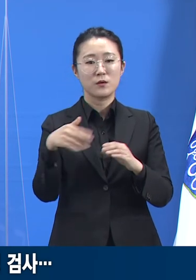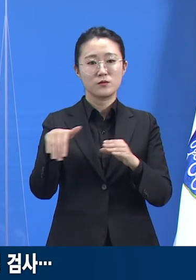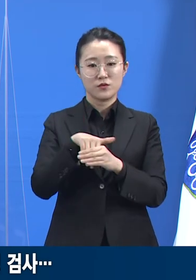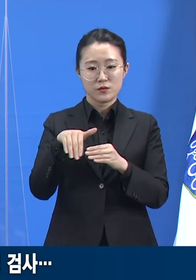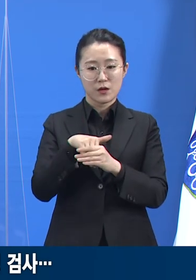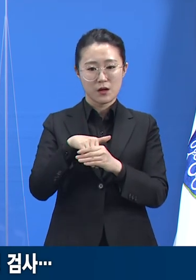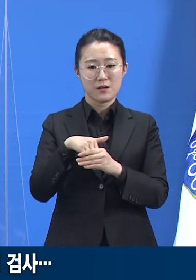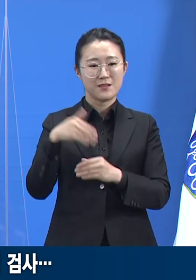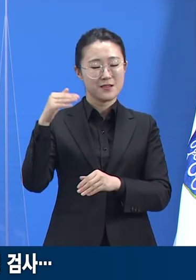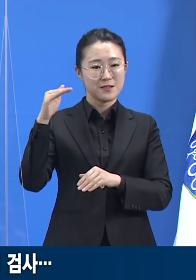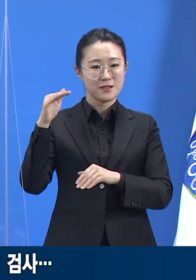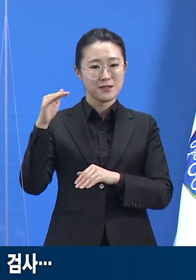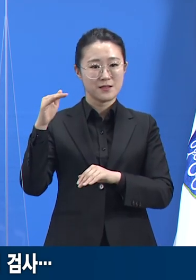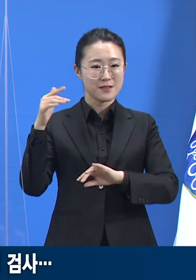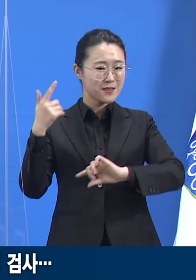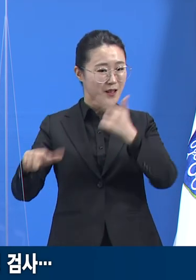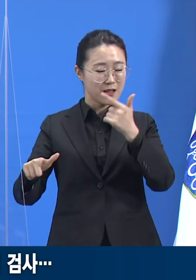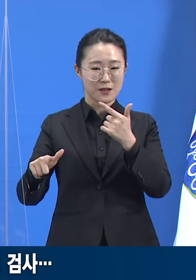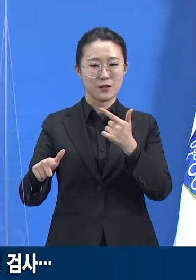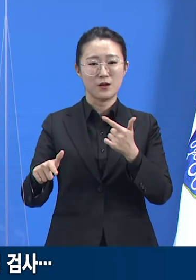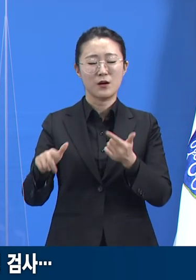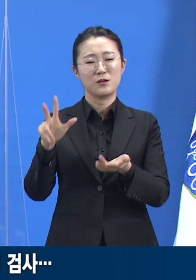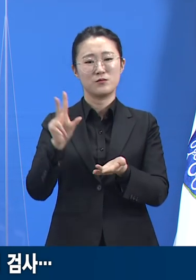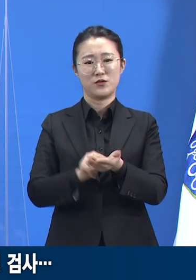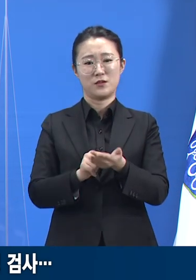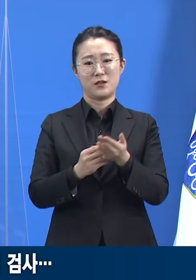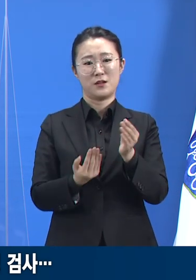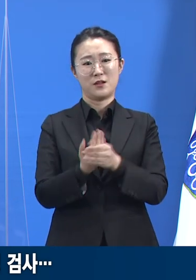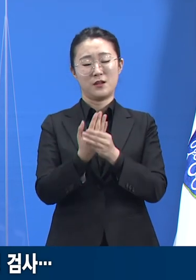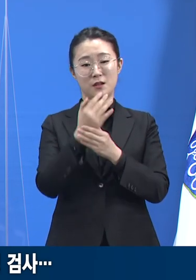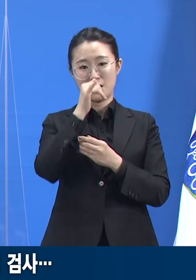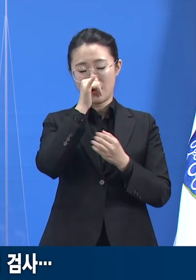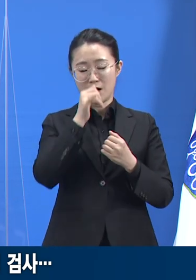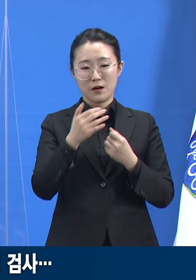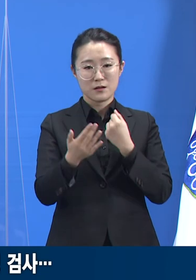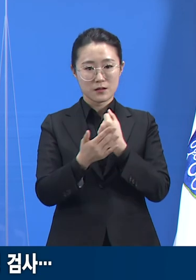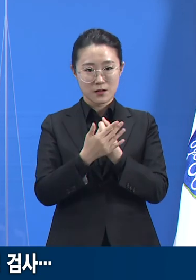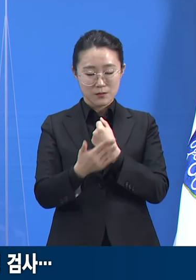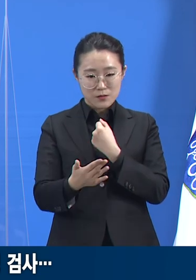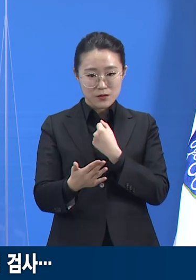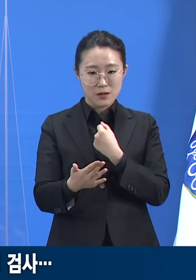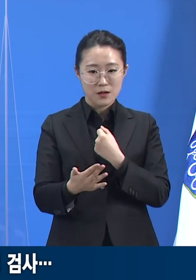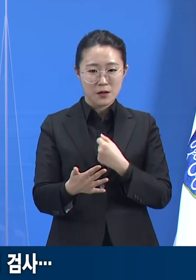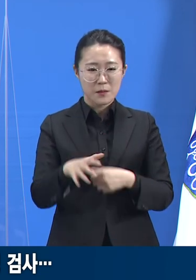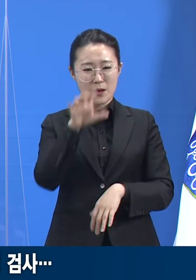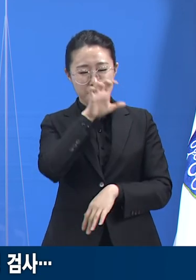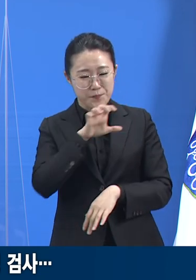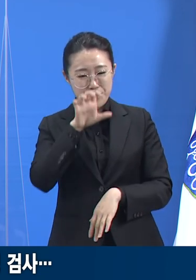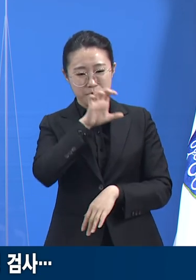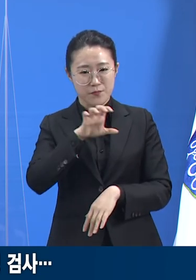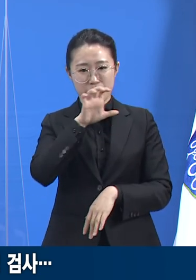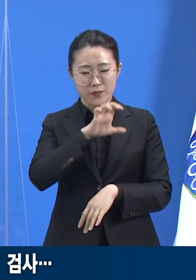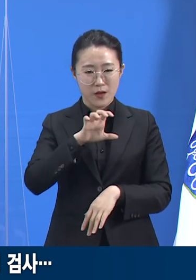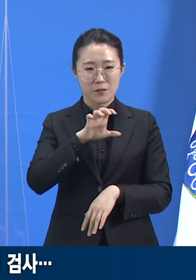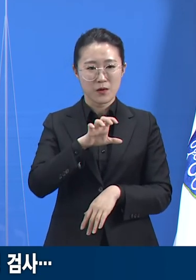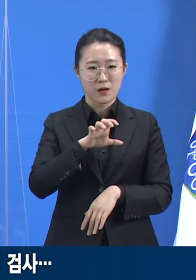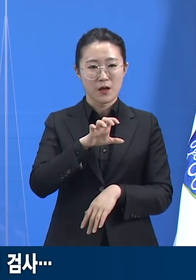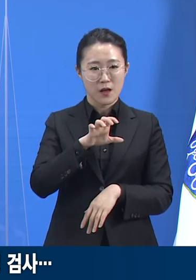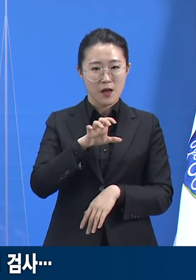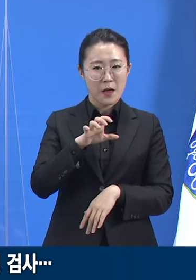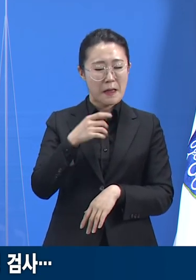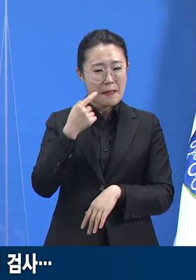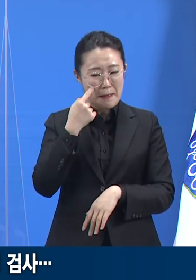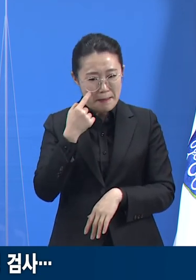확보하고 운용을 미리 시뮬레이션 해보아야 혼란을 줄일 수 있습니다. 위로는 정부와